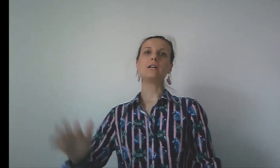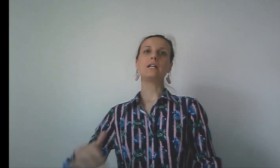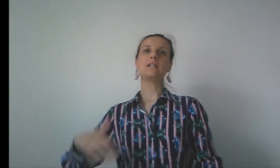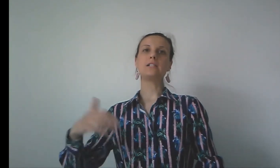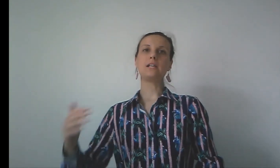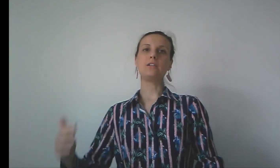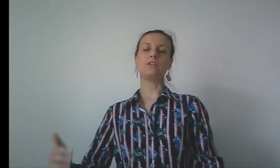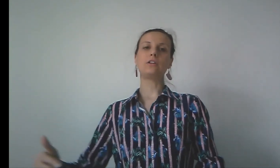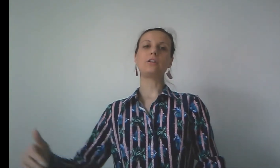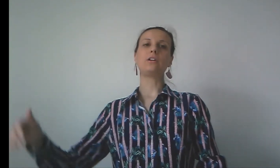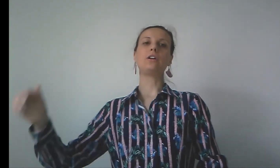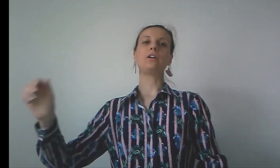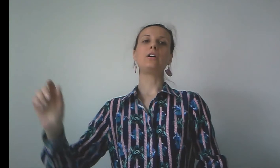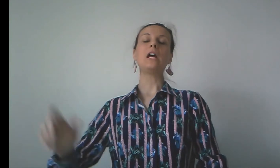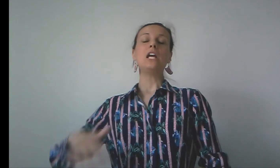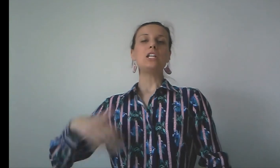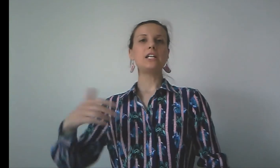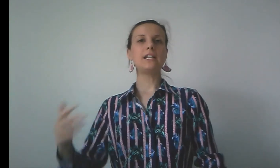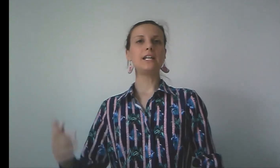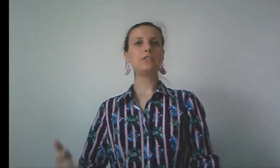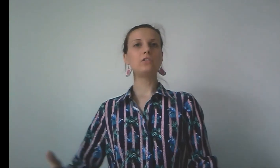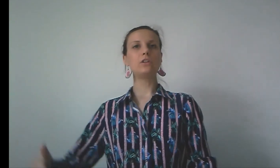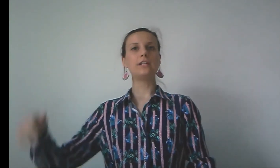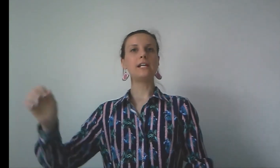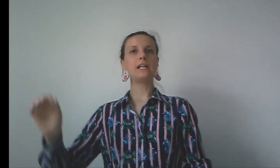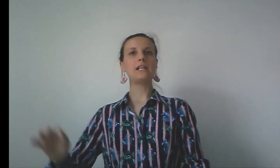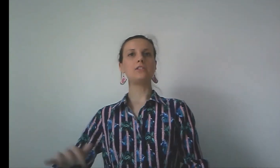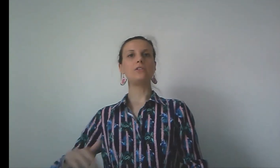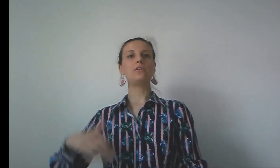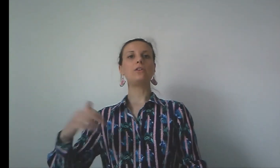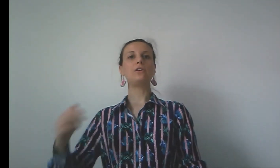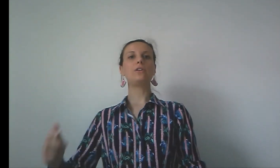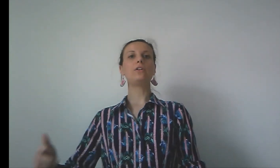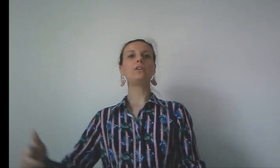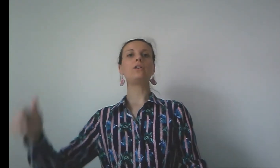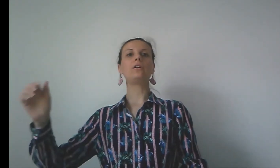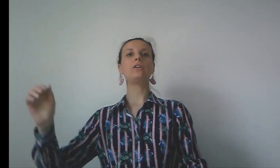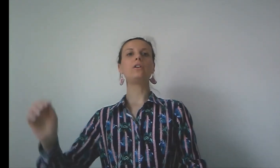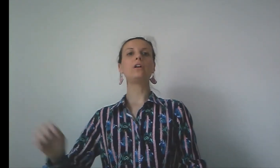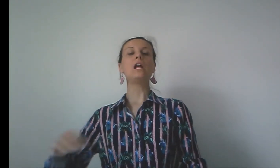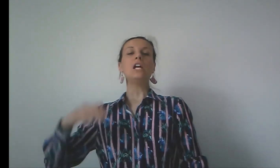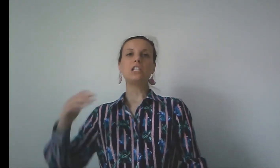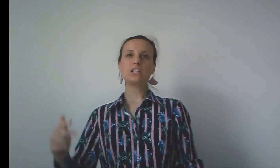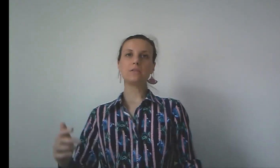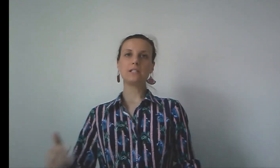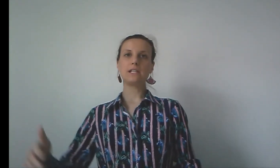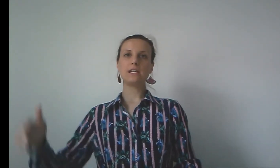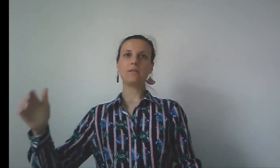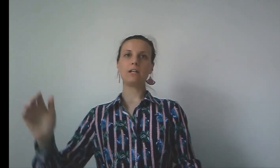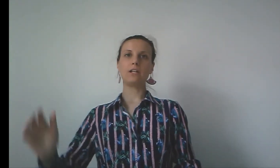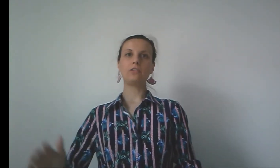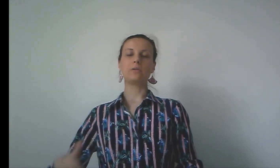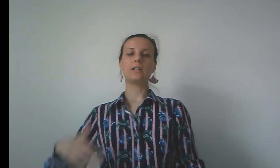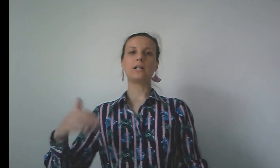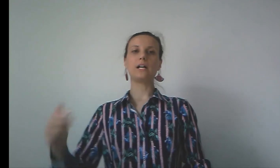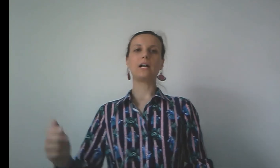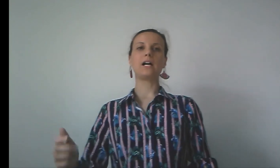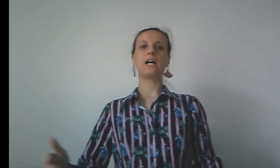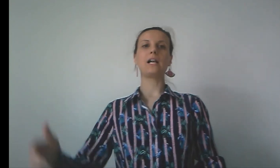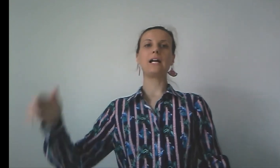Seigneur, j'ai détourné les yeux. J'ai choisi l'un de toi, la